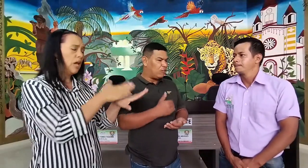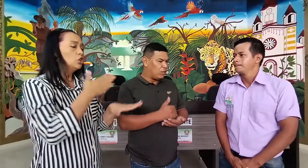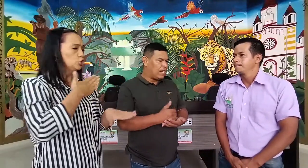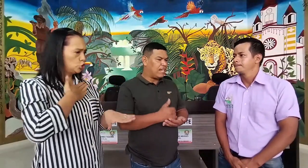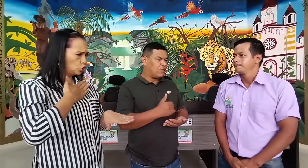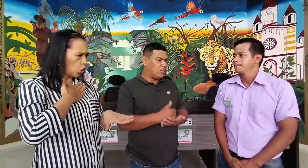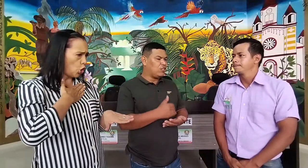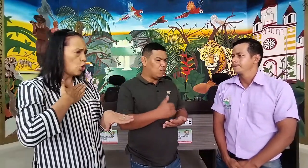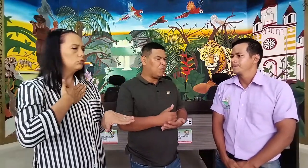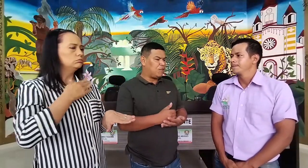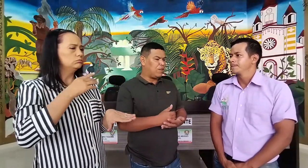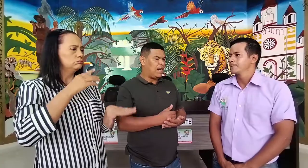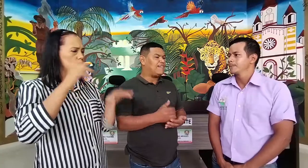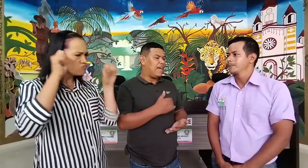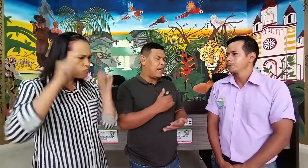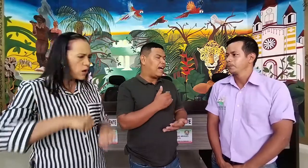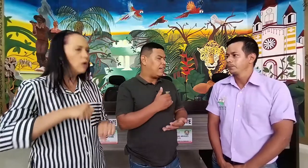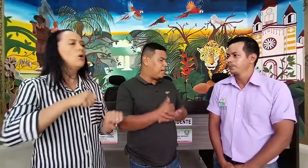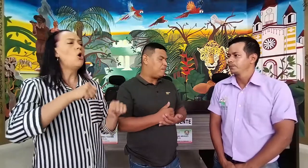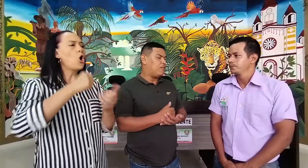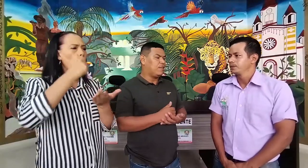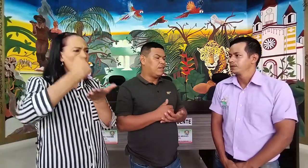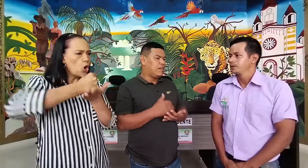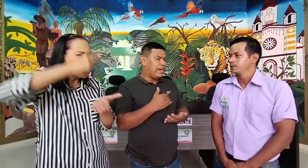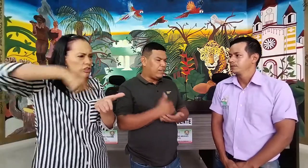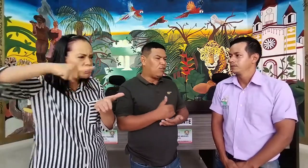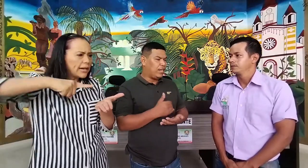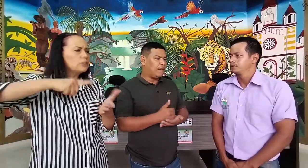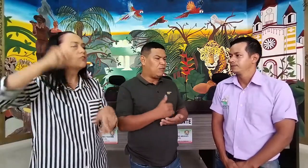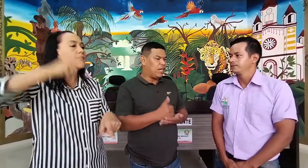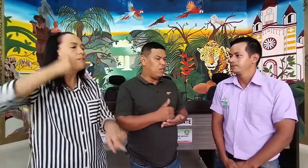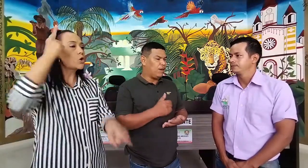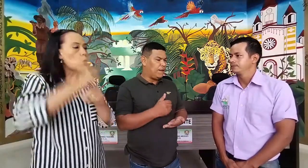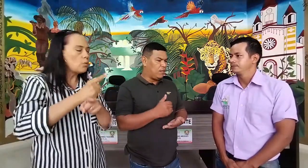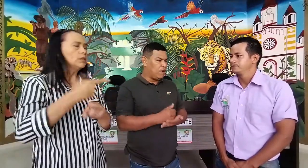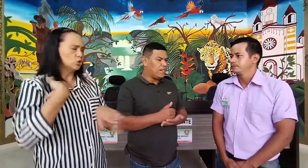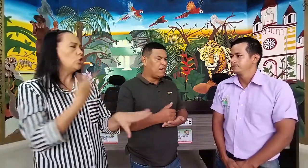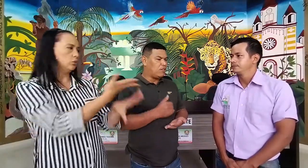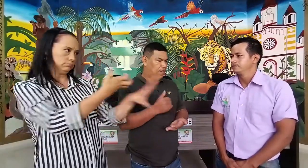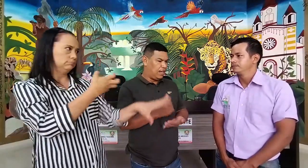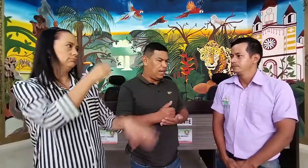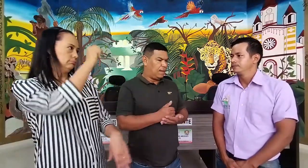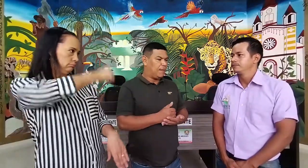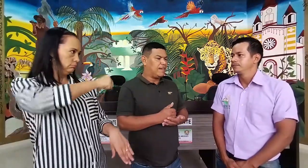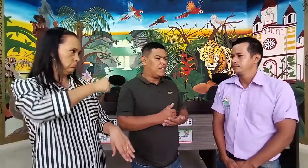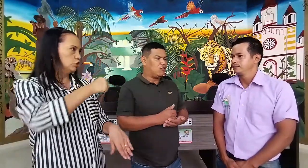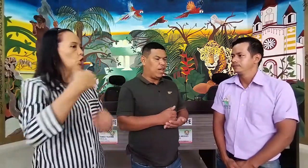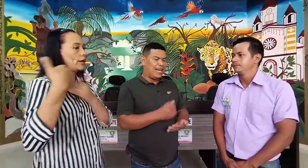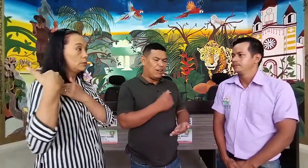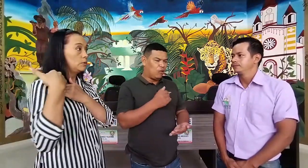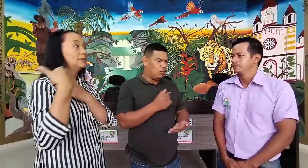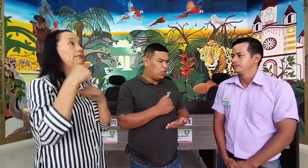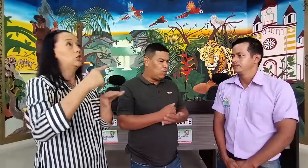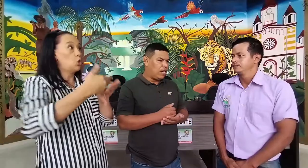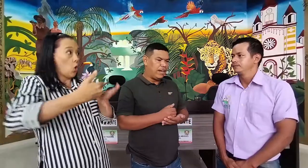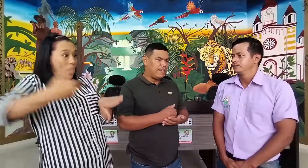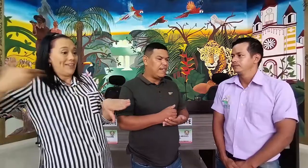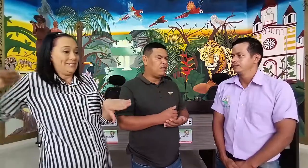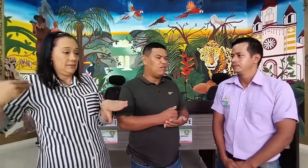contratación de estos profesionales se haga a tiempo. Eso digamos que es lo que he venido haciendo desde que me dice concejal y lo continuaré haciendo,